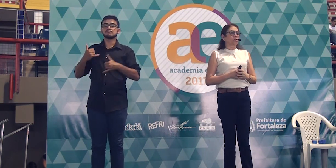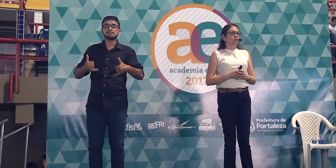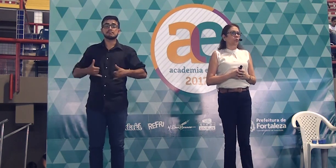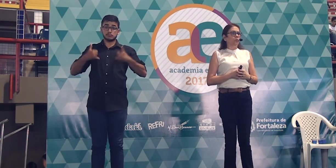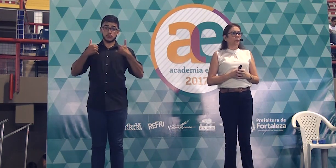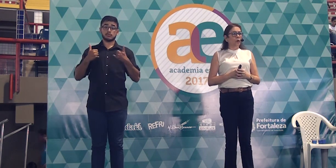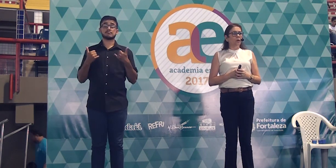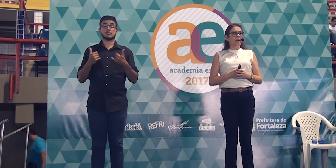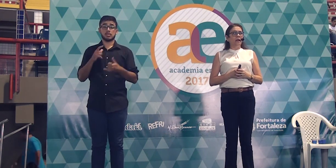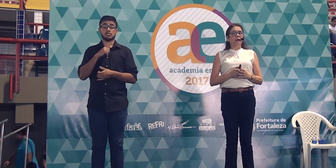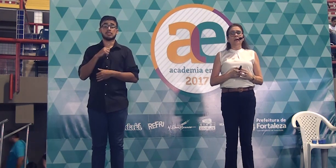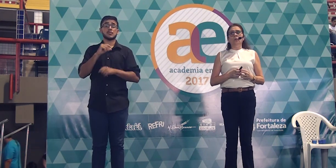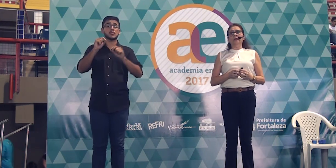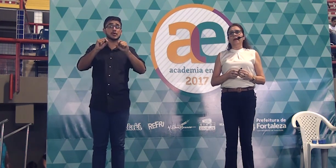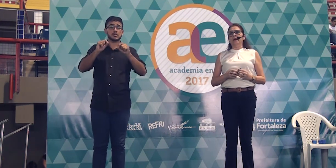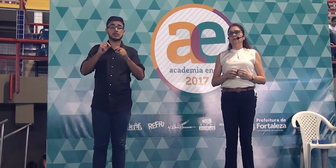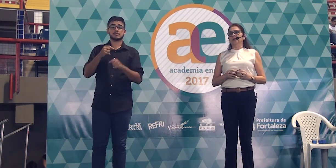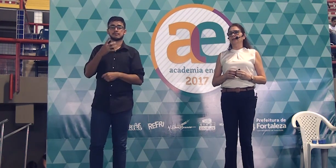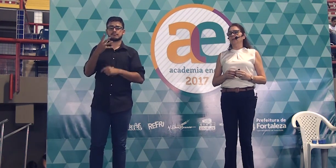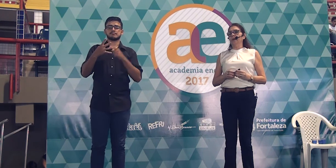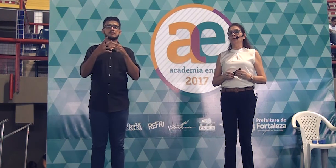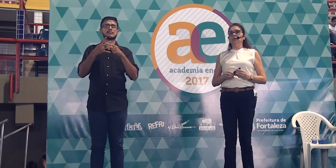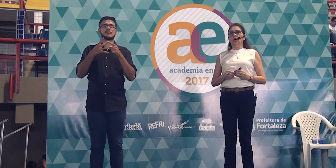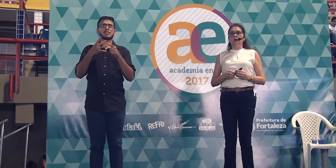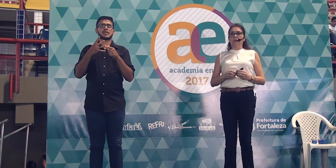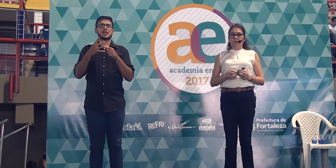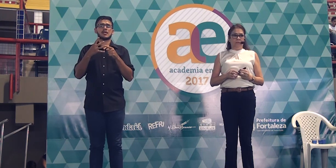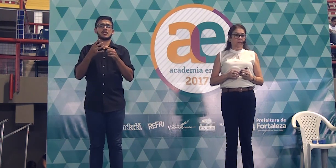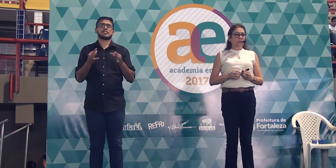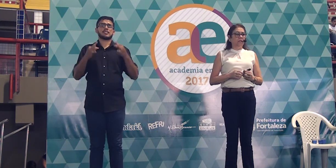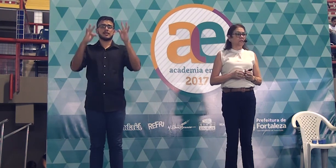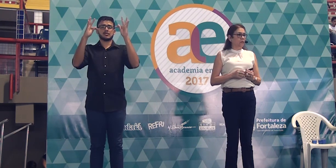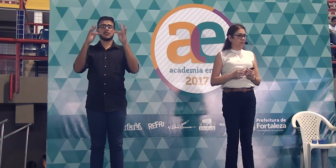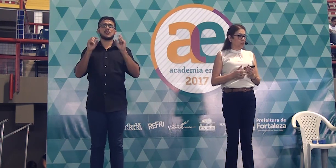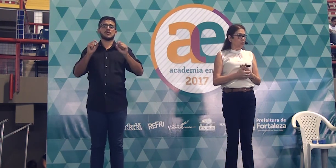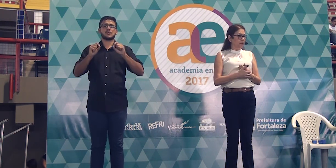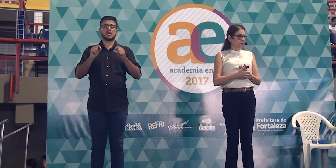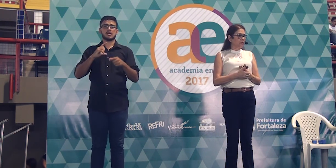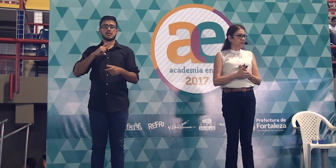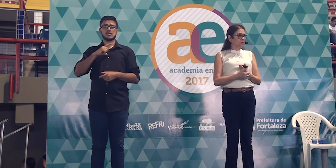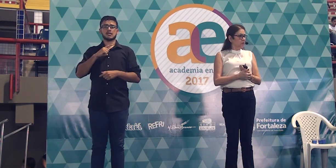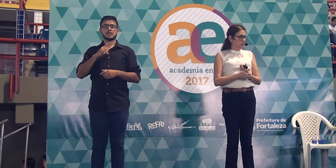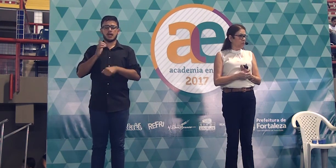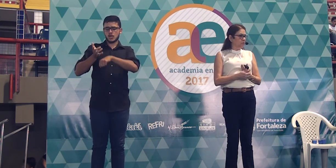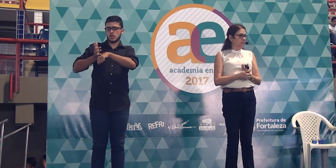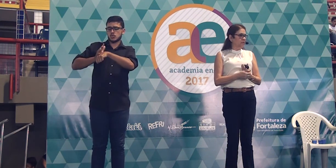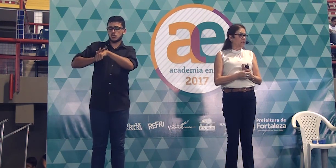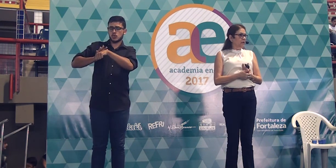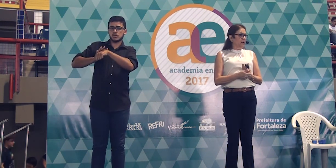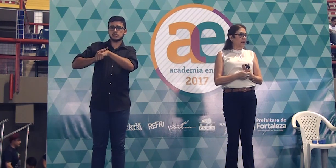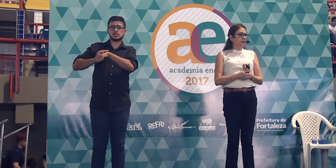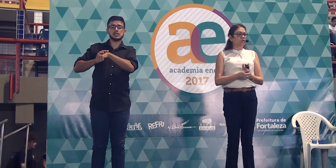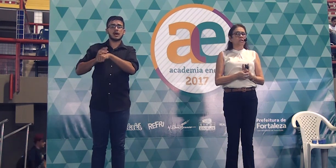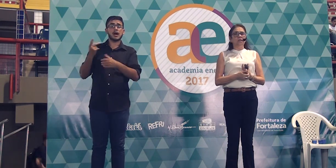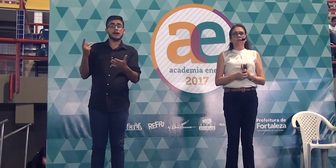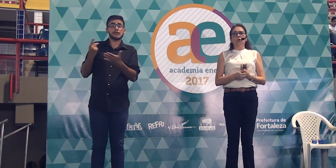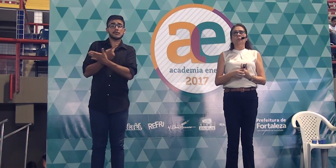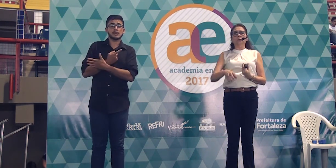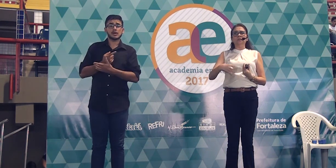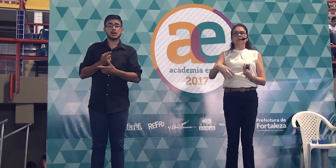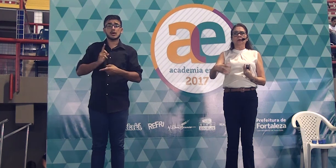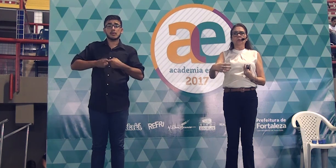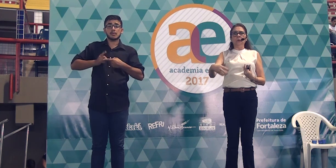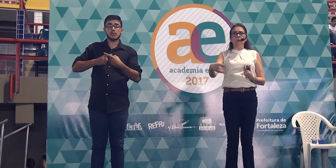tecnológico muito bom é o que é causado pelo DOC, que são as doenças oriundas de